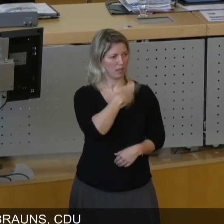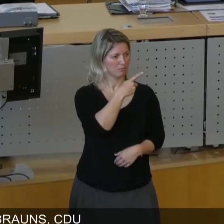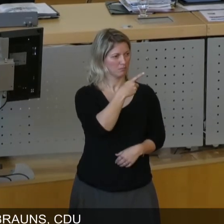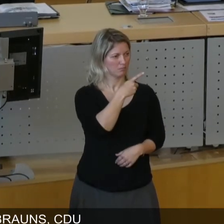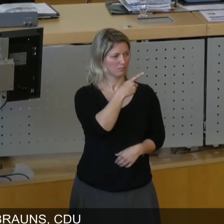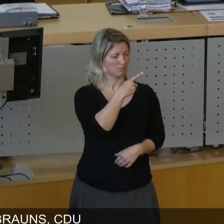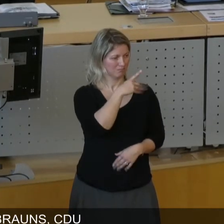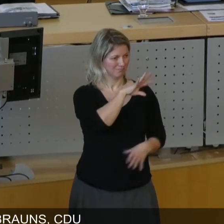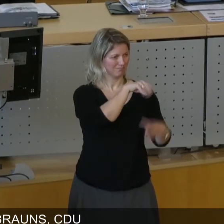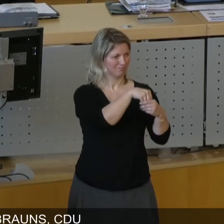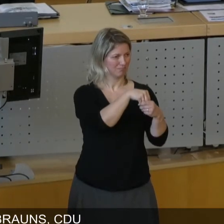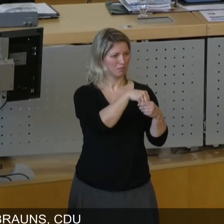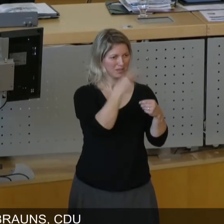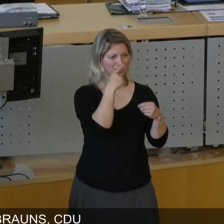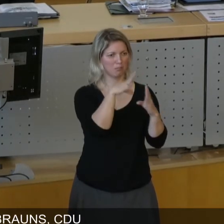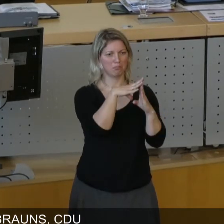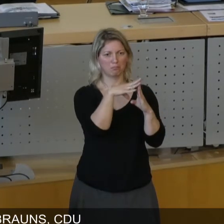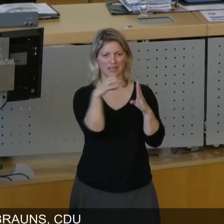zu verknüpfen.